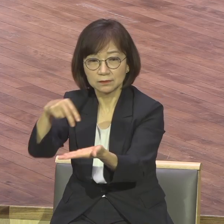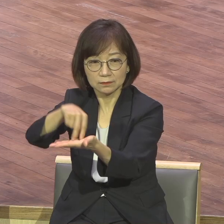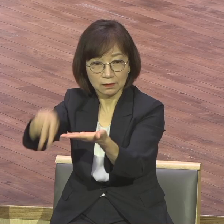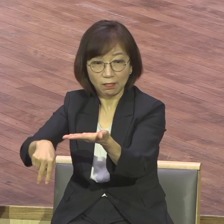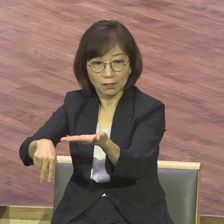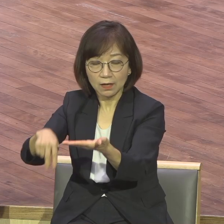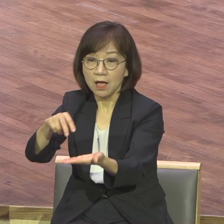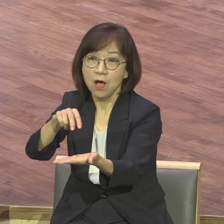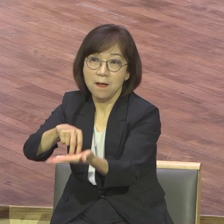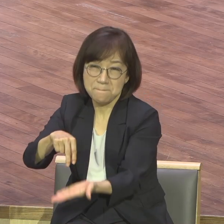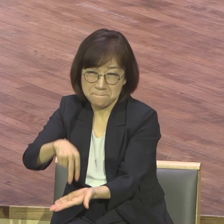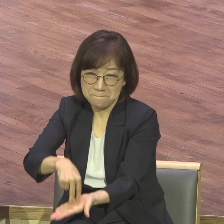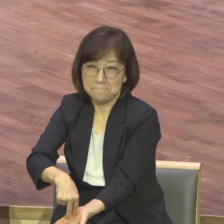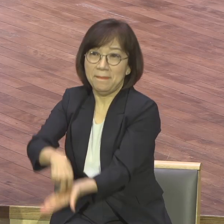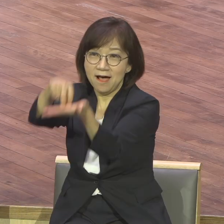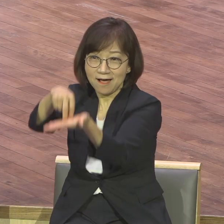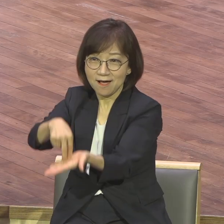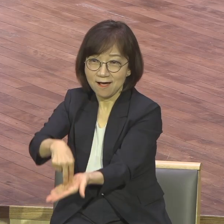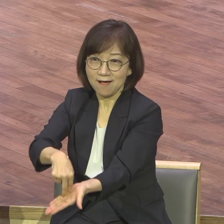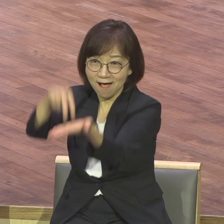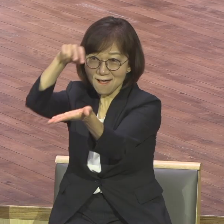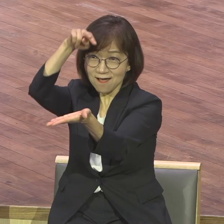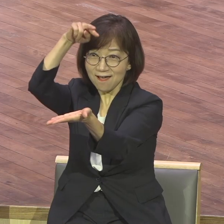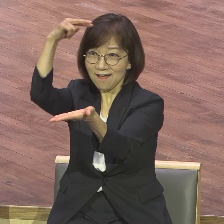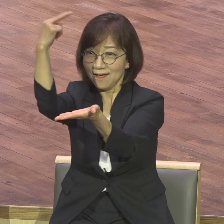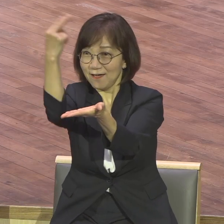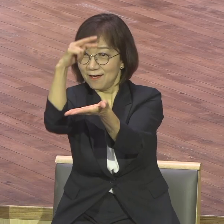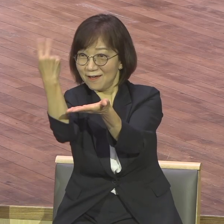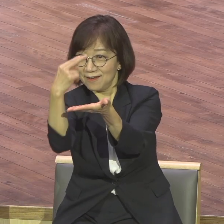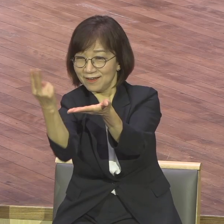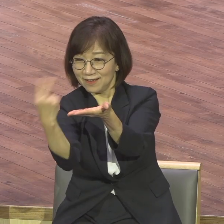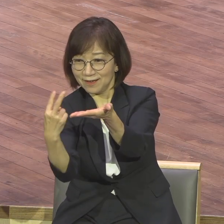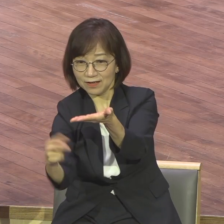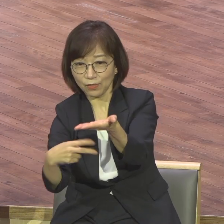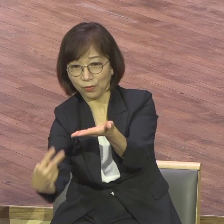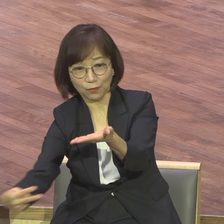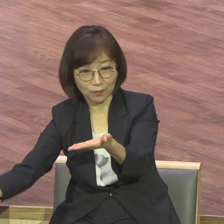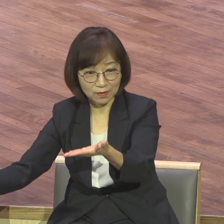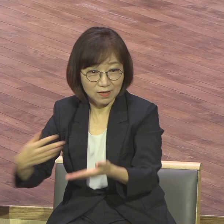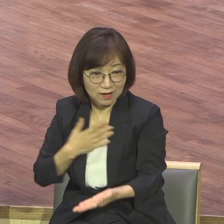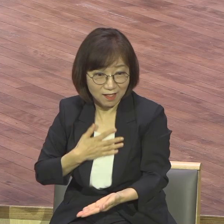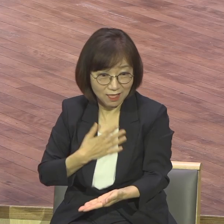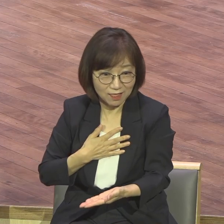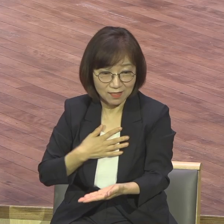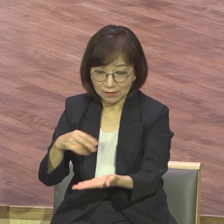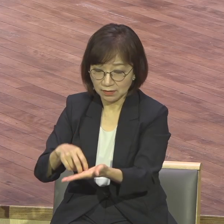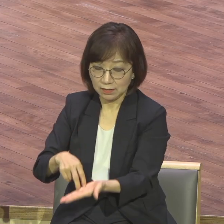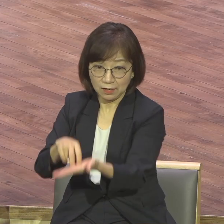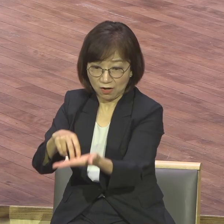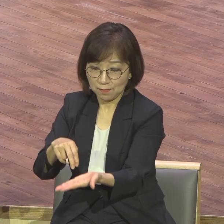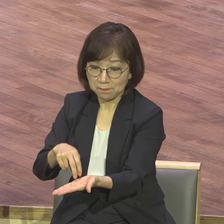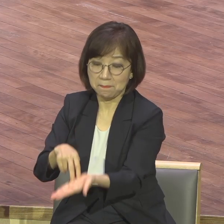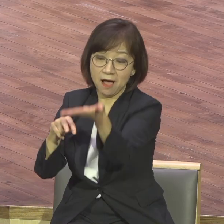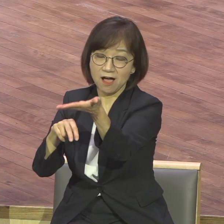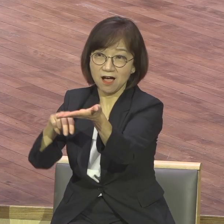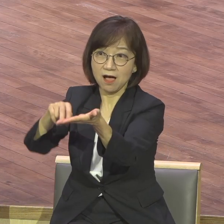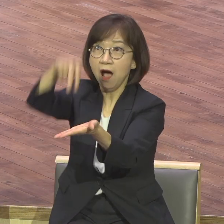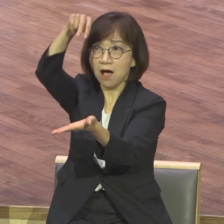스프링보드를 이용해가지고 점프를 크게 높여 올라가서 그 공중에서 자기들이 부르고